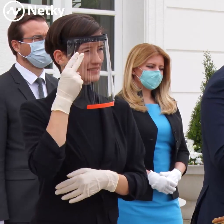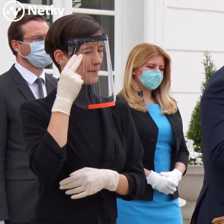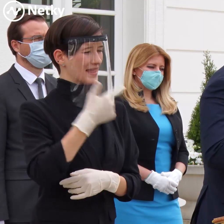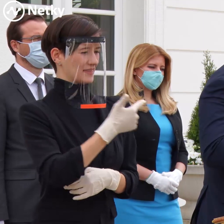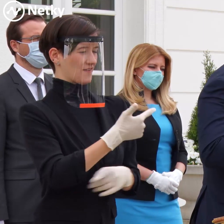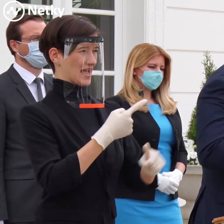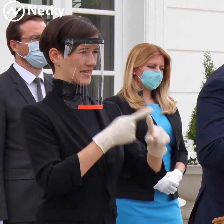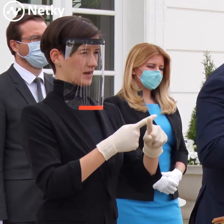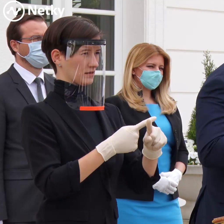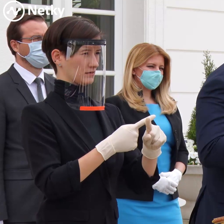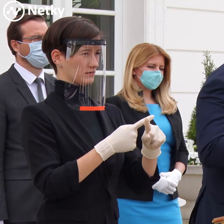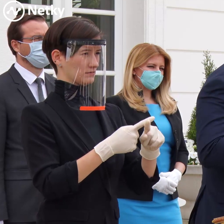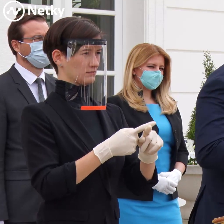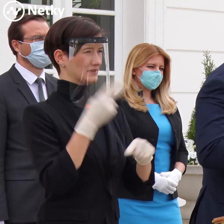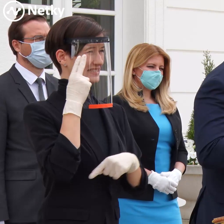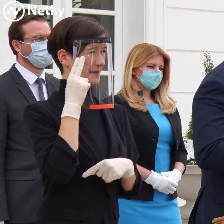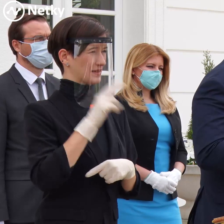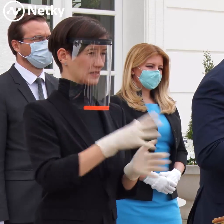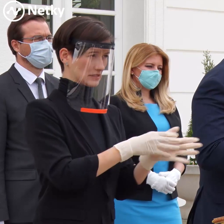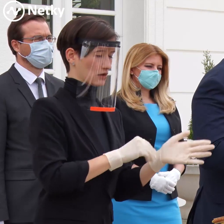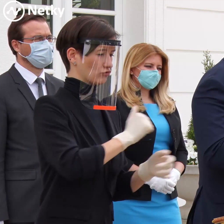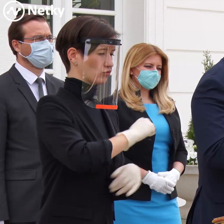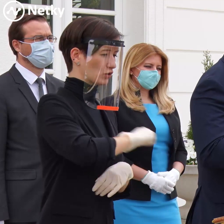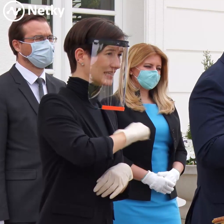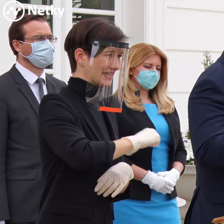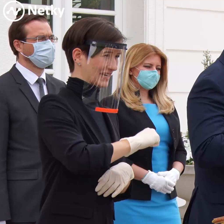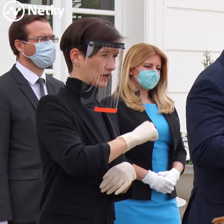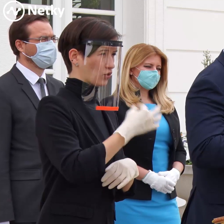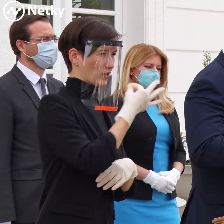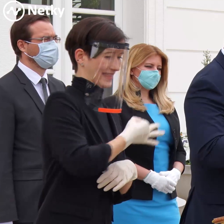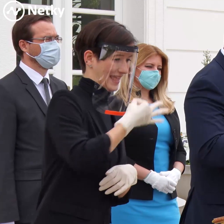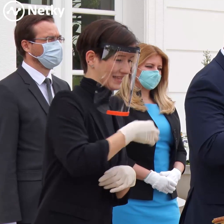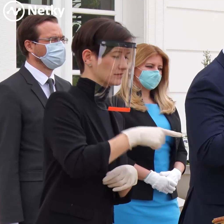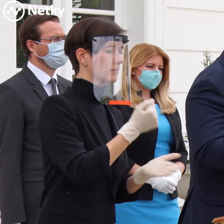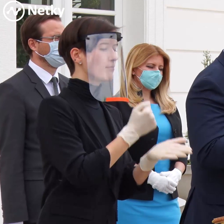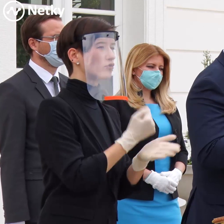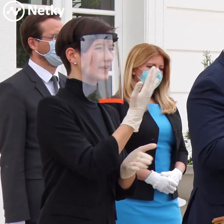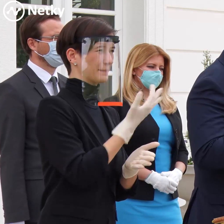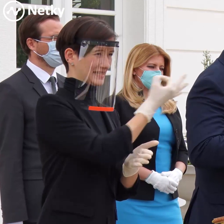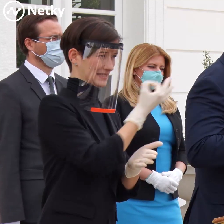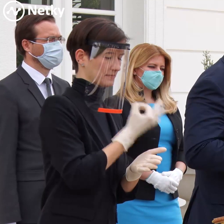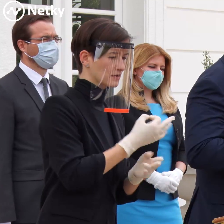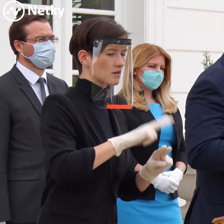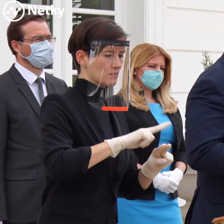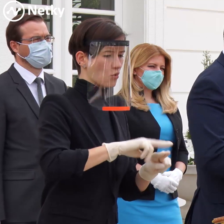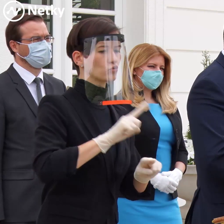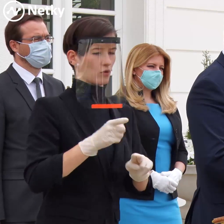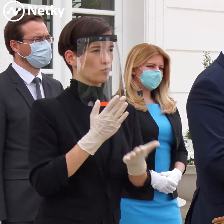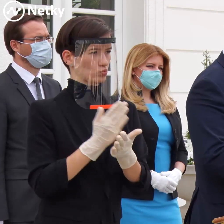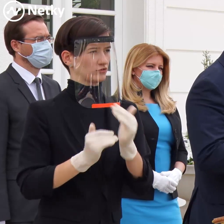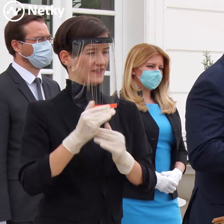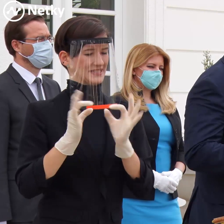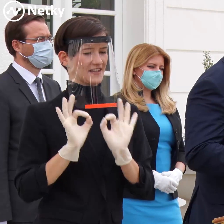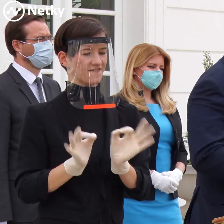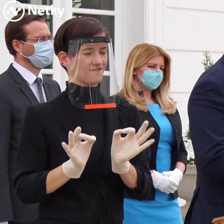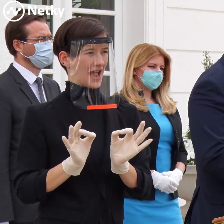neznamená, že každý musí byť otestovaný iba tými rýchlotestami. Niektorí z nich budú testovaní aj tými kvalitnejšími testami, ale každý bude pretestovaný.